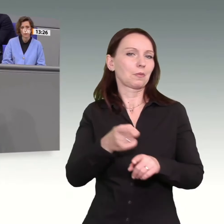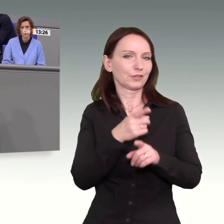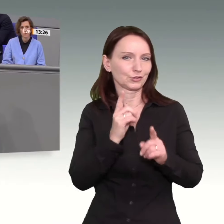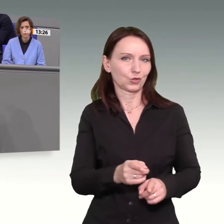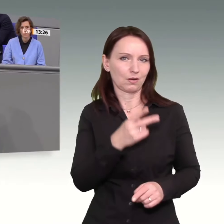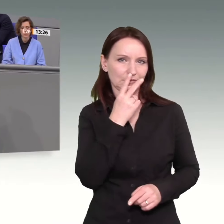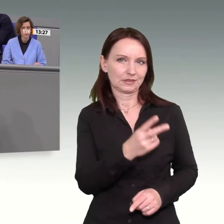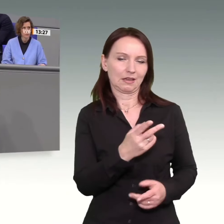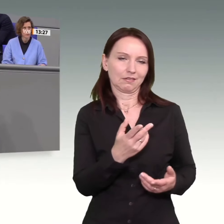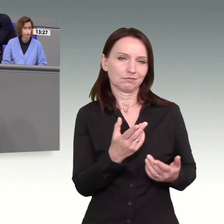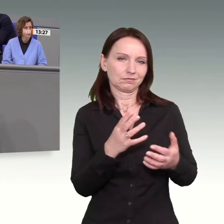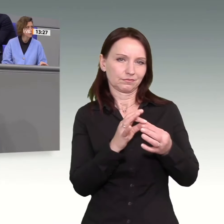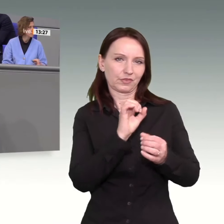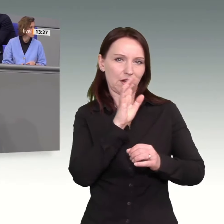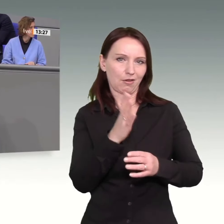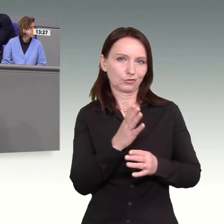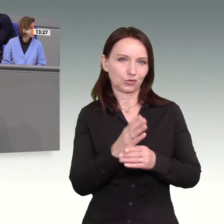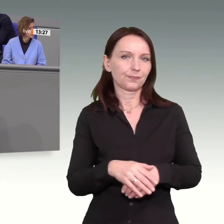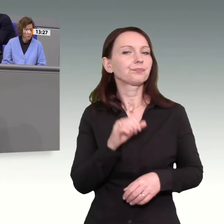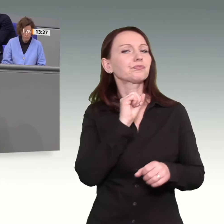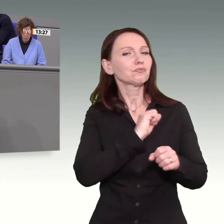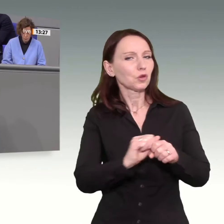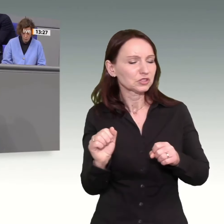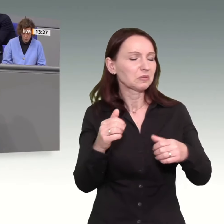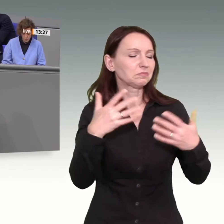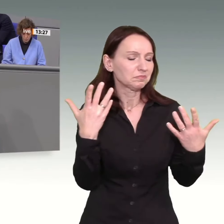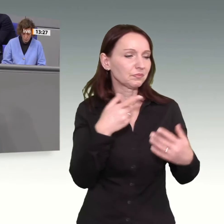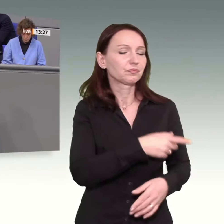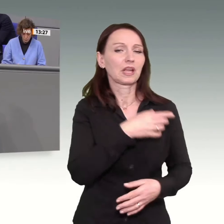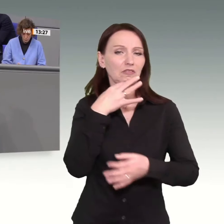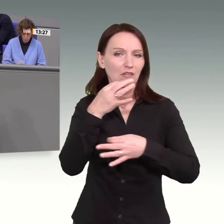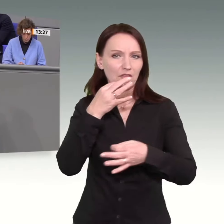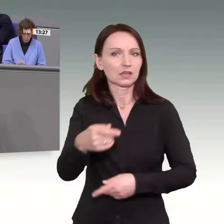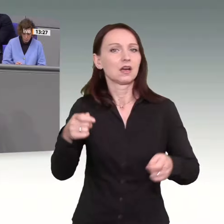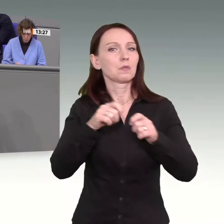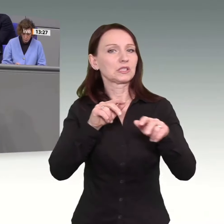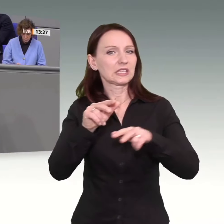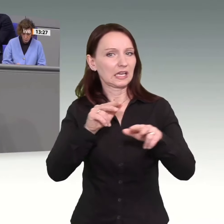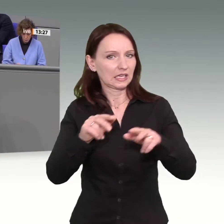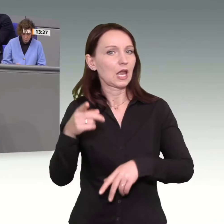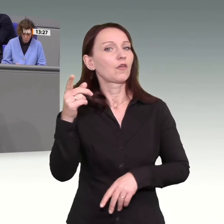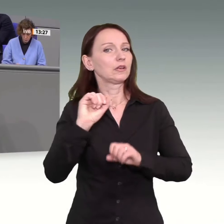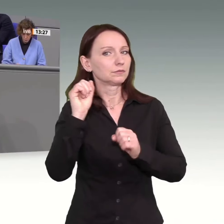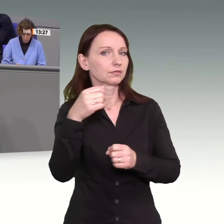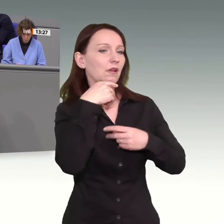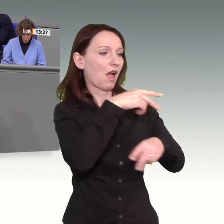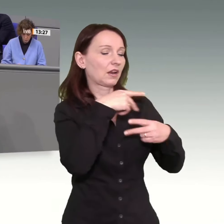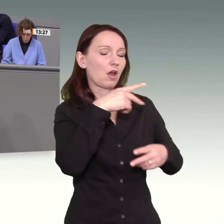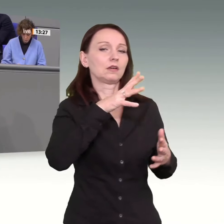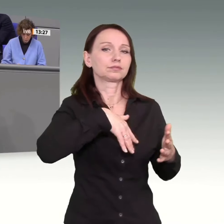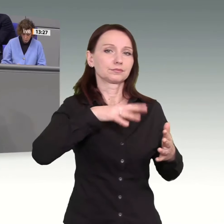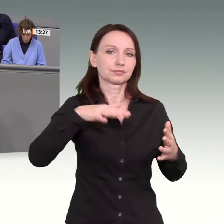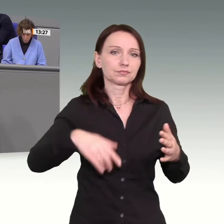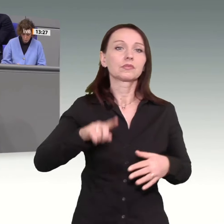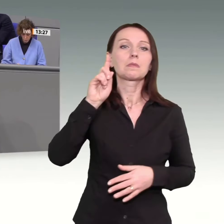Fragen, ja, die hat sich ordentlich ins Zeug gelegt, seitenweise antworten, aber leider auch hier, ohne wirklich etwas zu sagen. Vielleicht nur ein